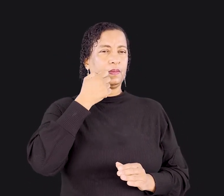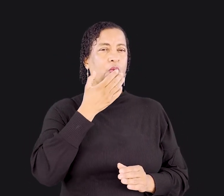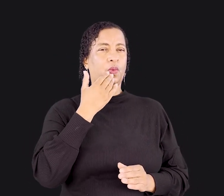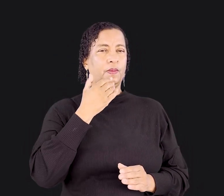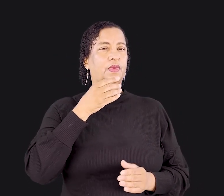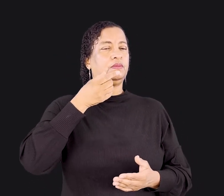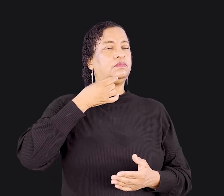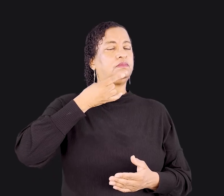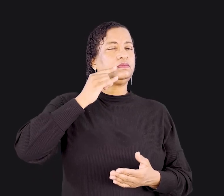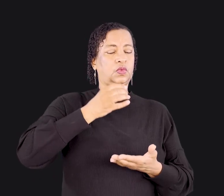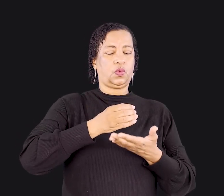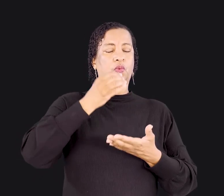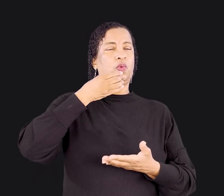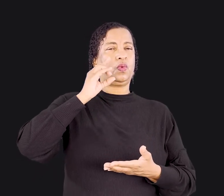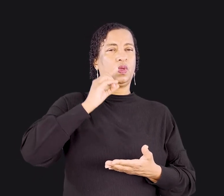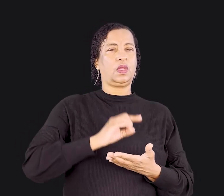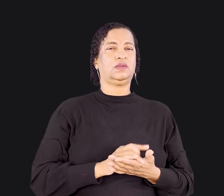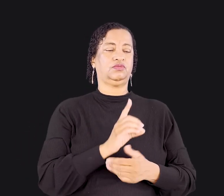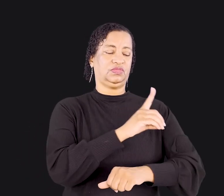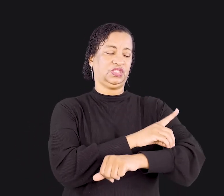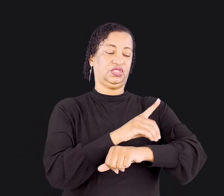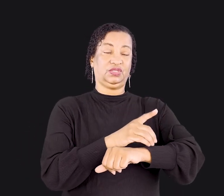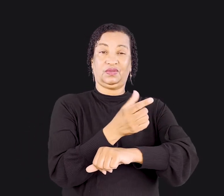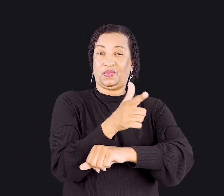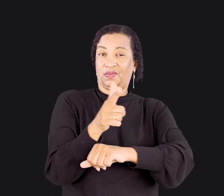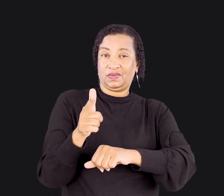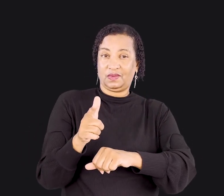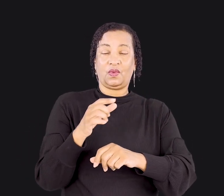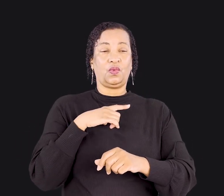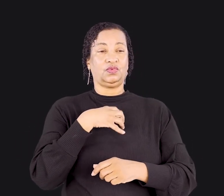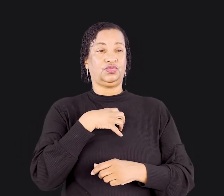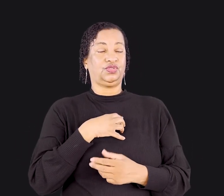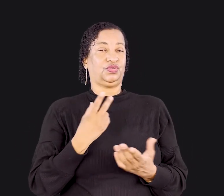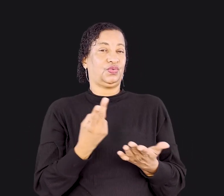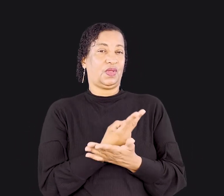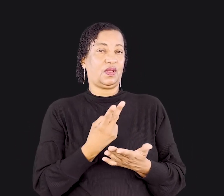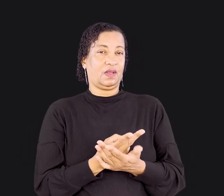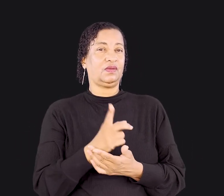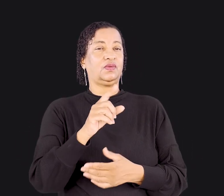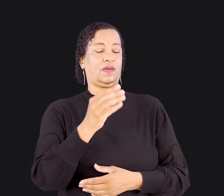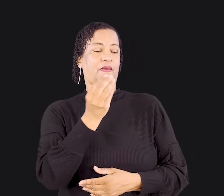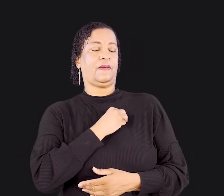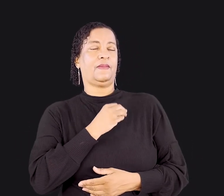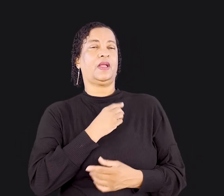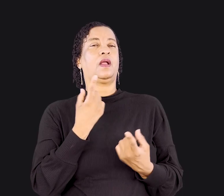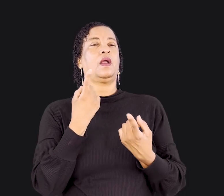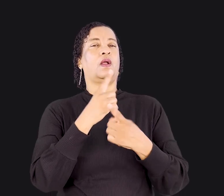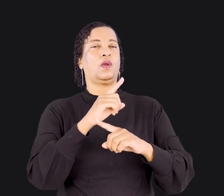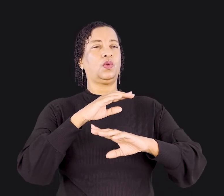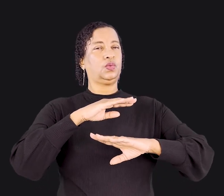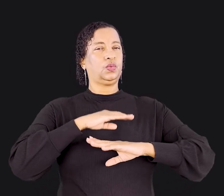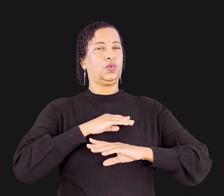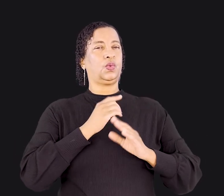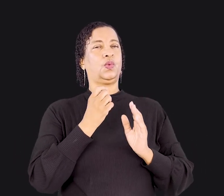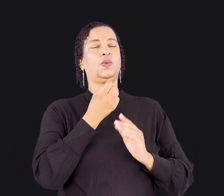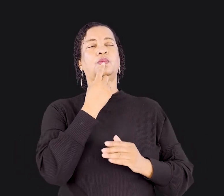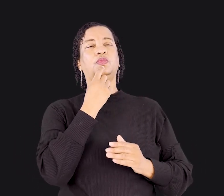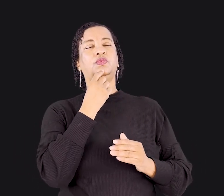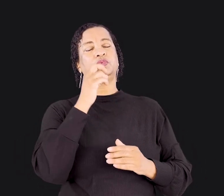cálice do Senhor indignamente ou de maneira inapropriada será culpado de pecar contra o corpo e o sangue do Senhor. Examine